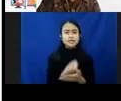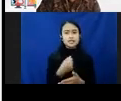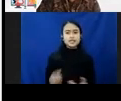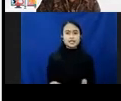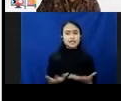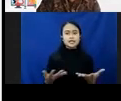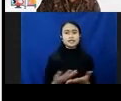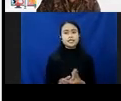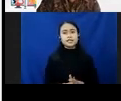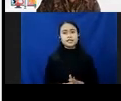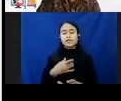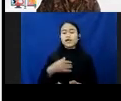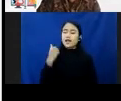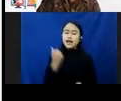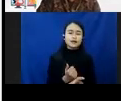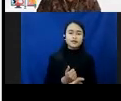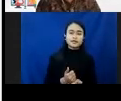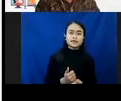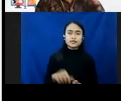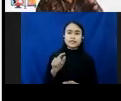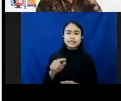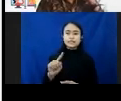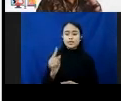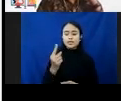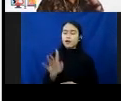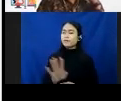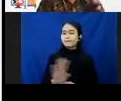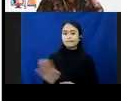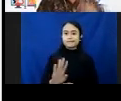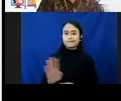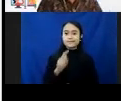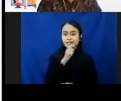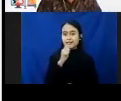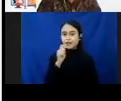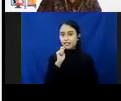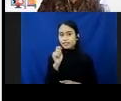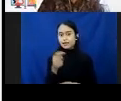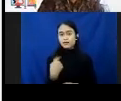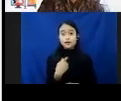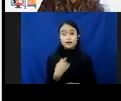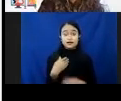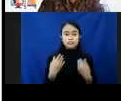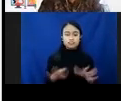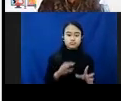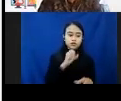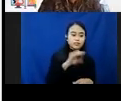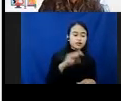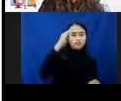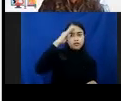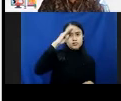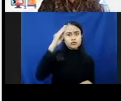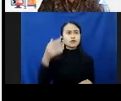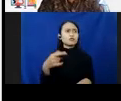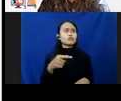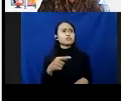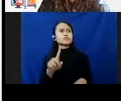Dan saya yakin ini bukan yang pertama. Ternyata setelah saya koordinasi dengan kepolisian, waduh, Pak, itu bukan